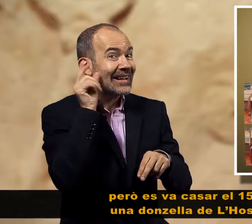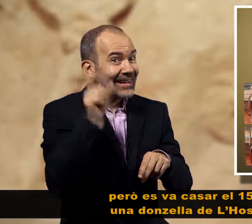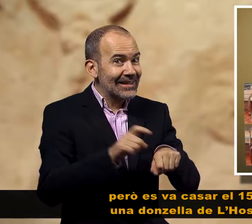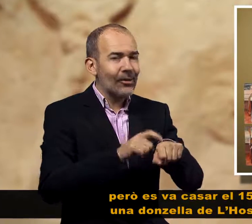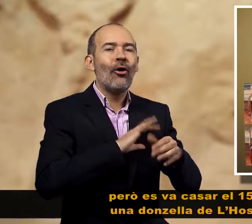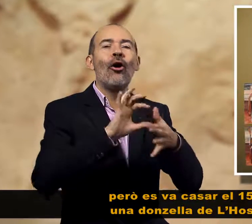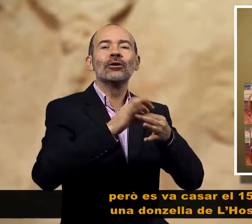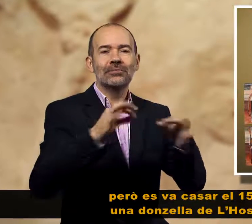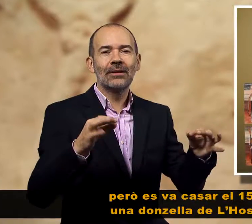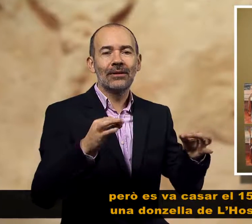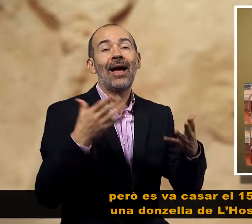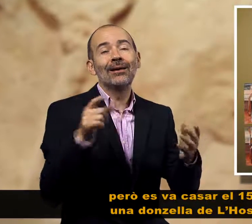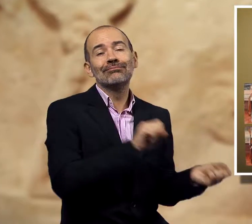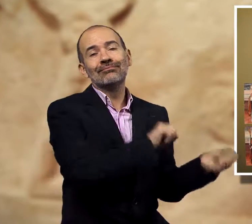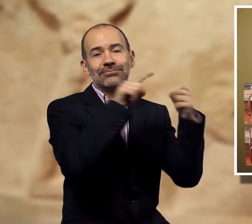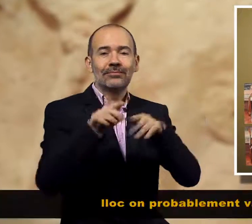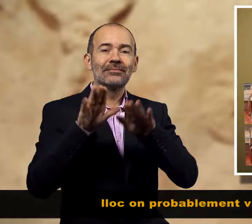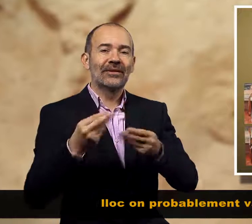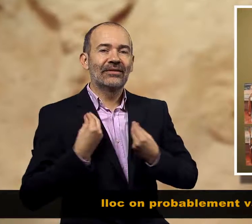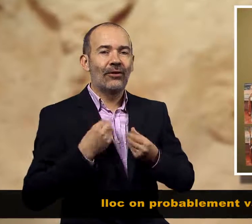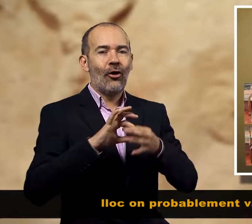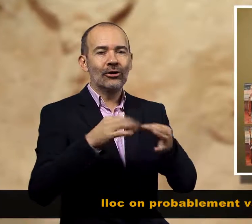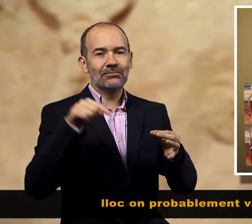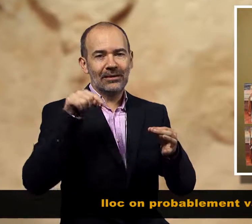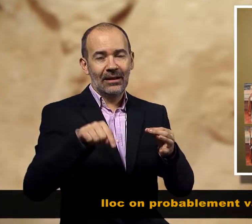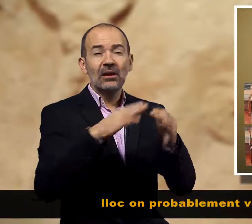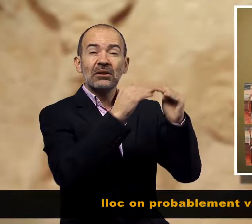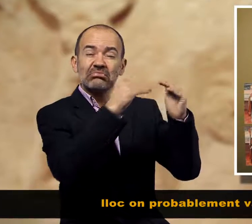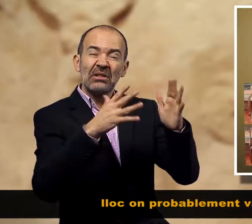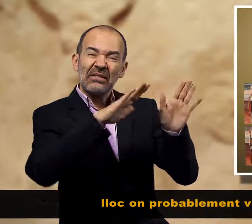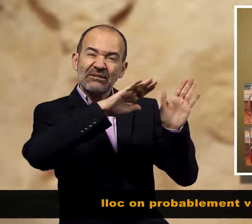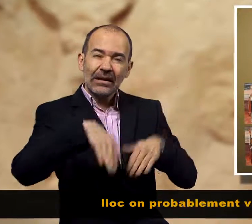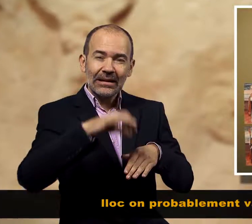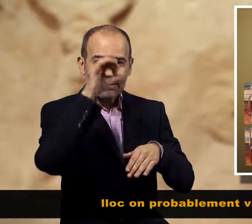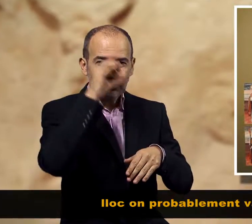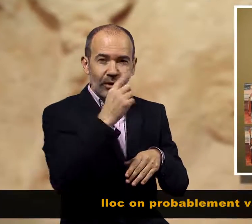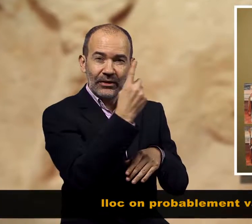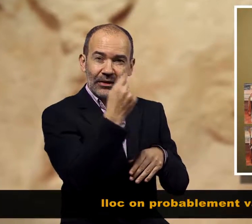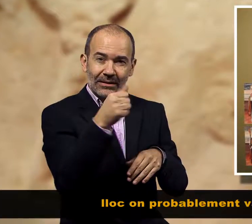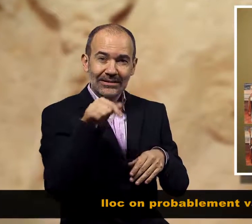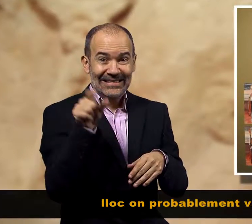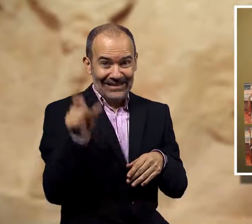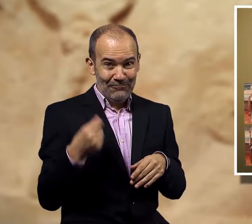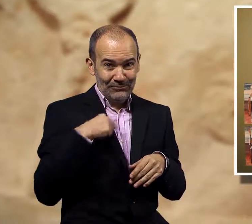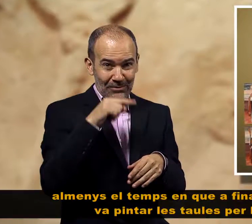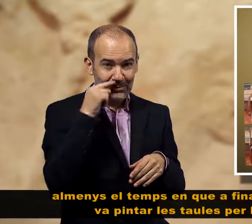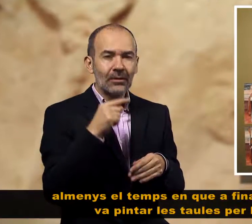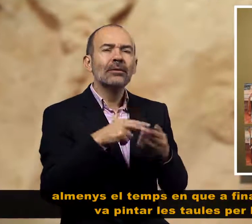'Hospitalet, lloc on probablement va residir, almenys al temps en què a finals